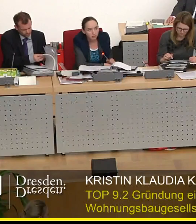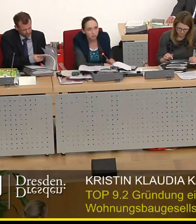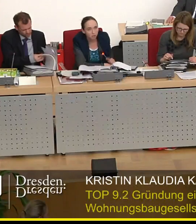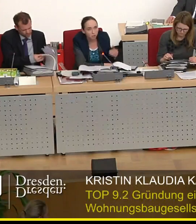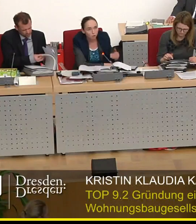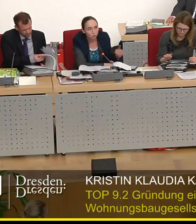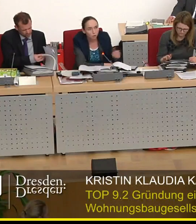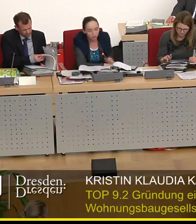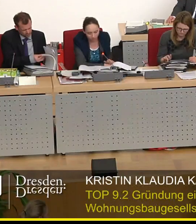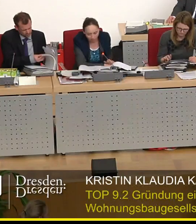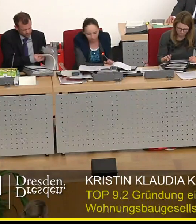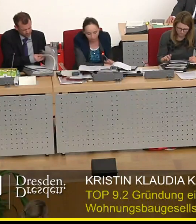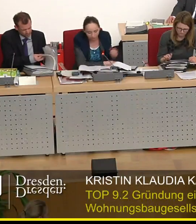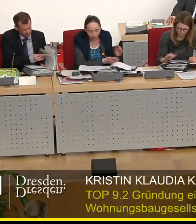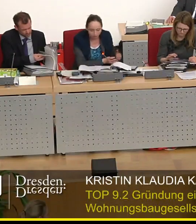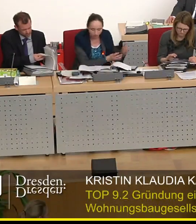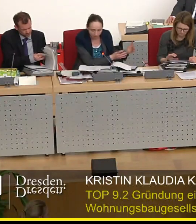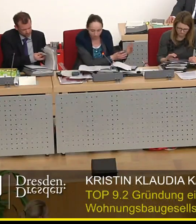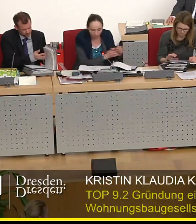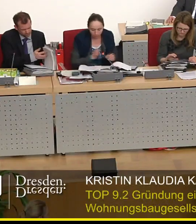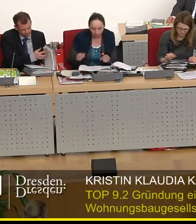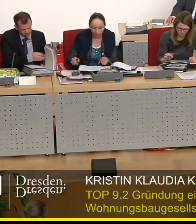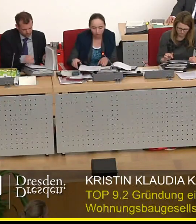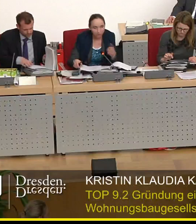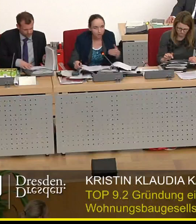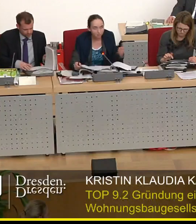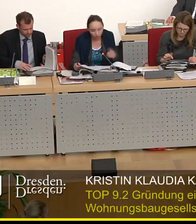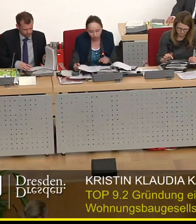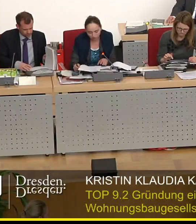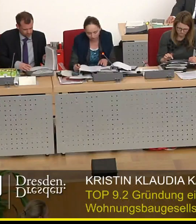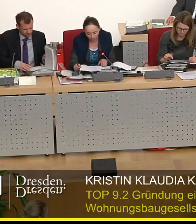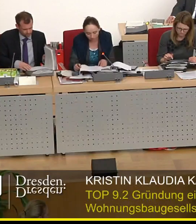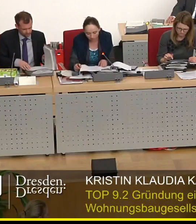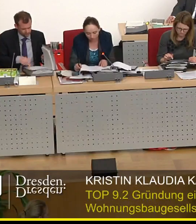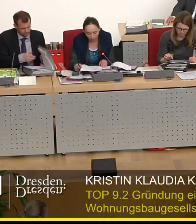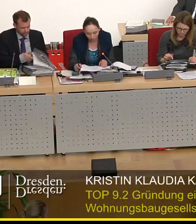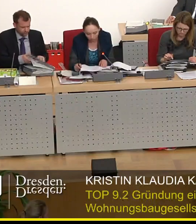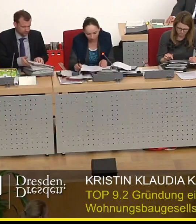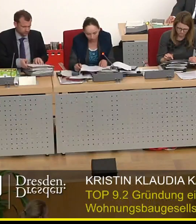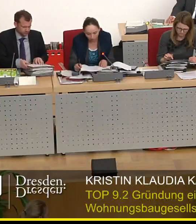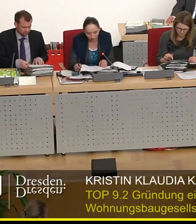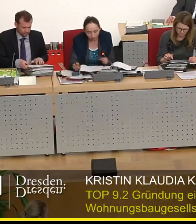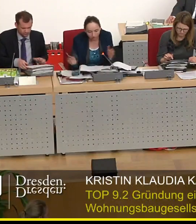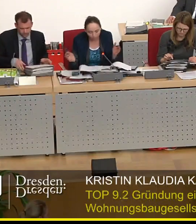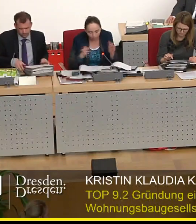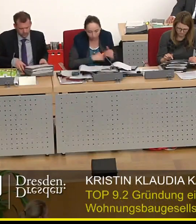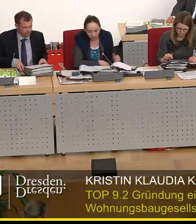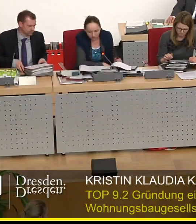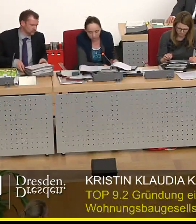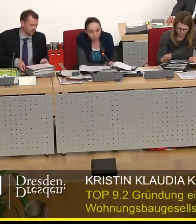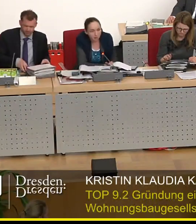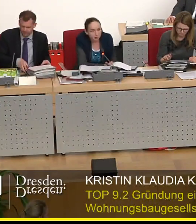übersichtlichere Struktur der GmbH dem entgegensteht als ein Vorteil. Die